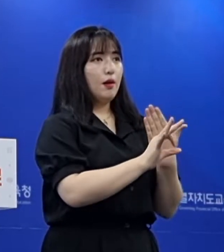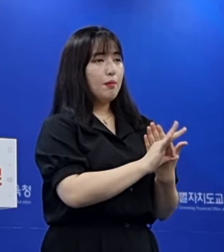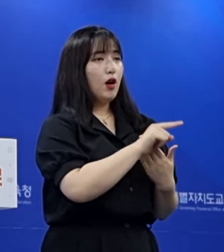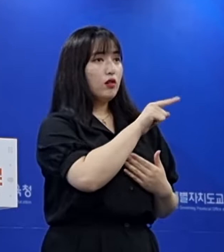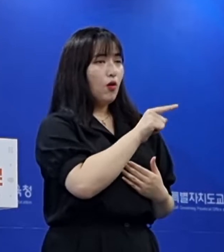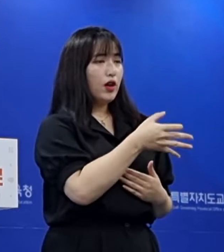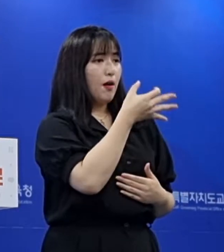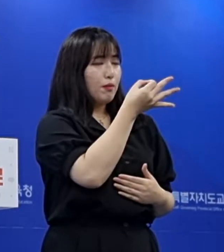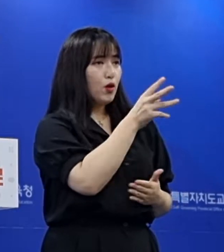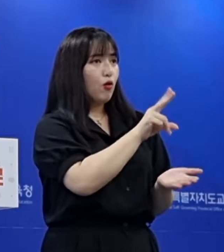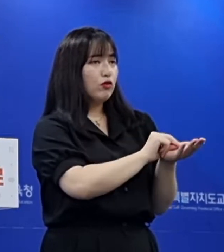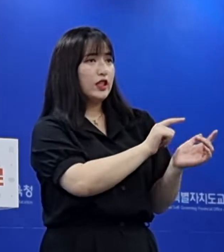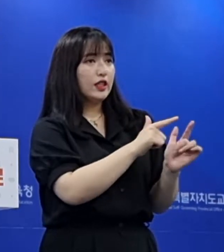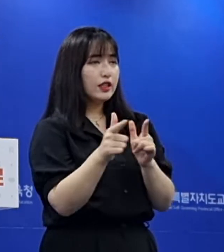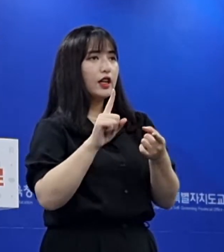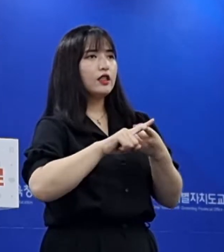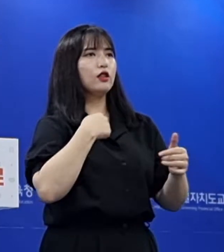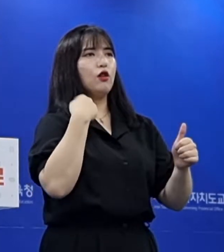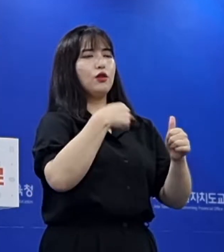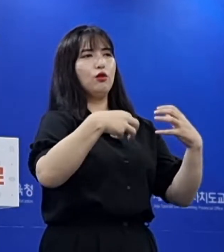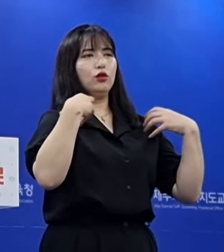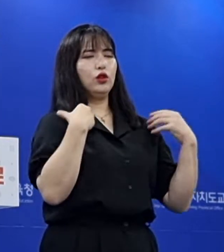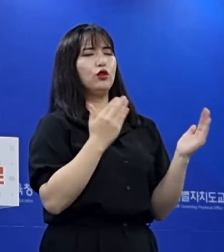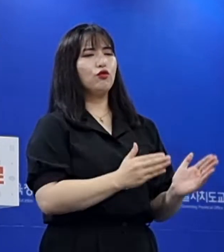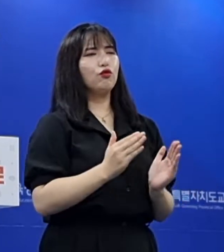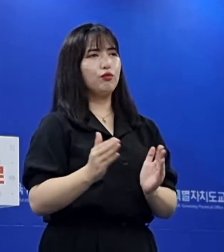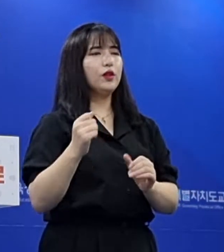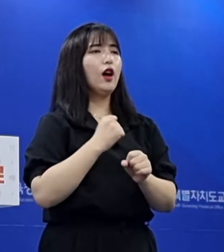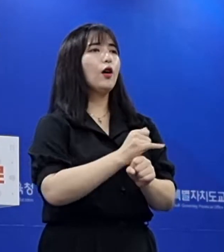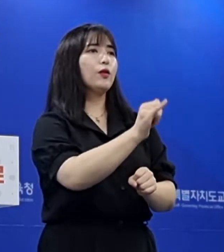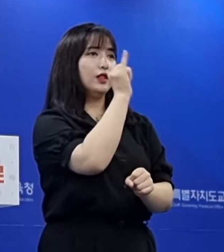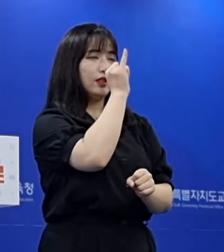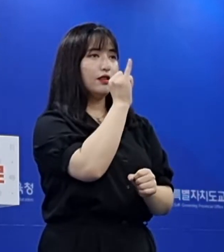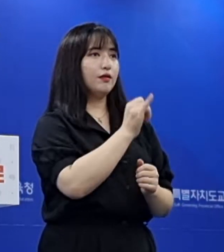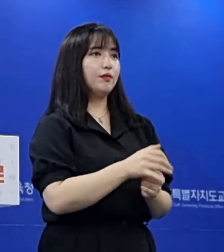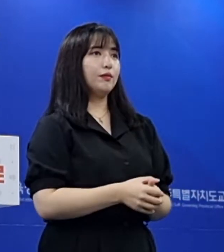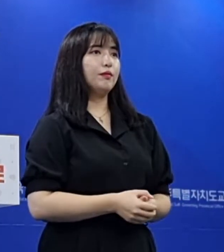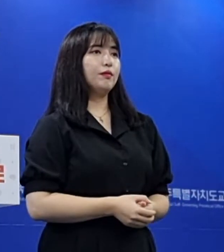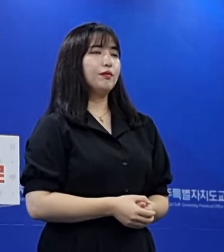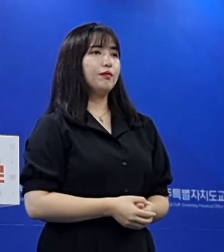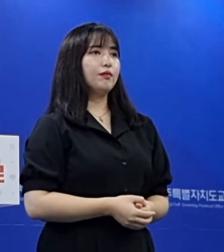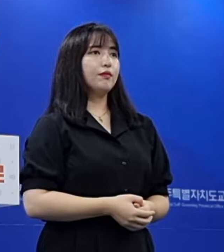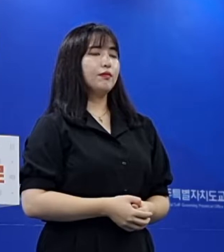비용 문제라든지 이런 것은 교육청이 준비하고 있다는 말씀을 드리겠습니다.